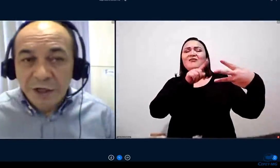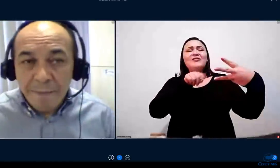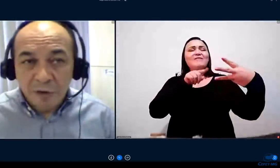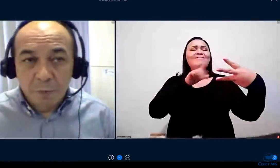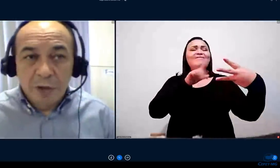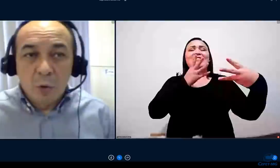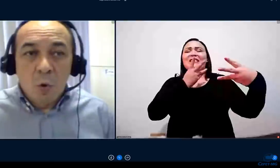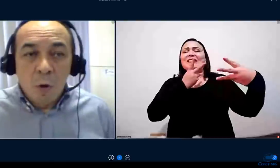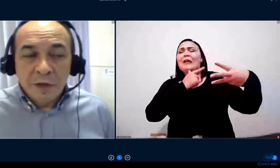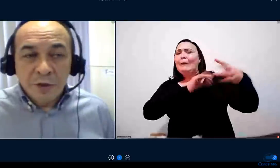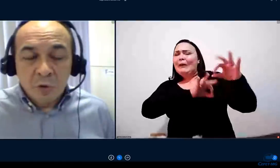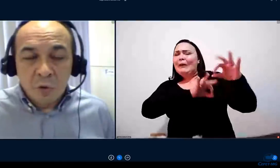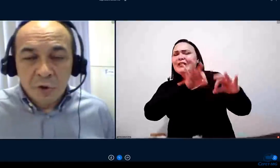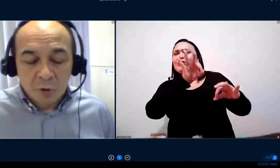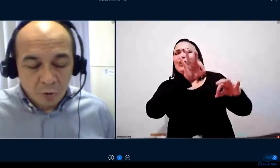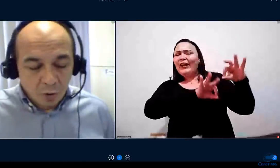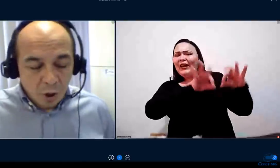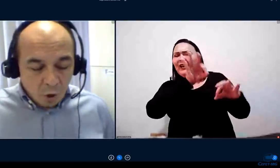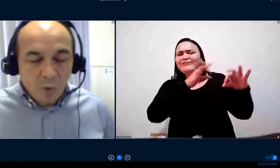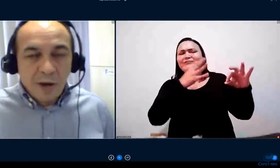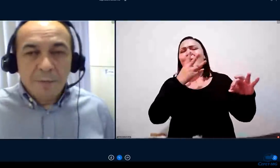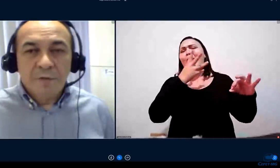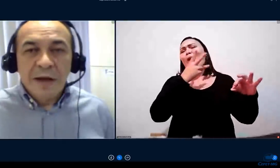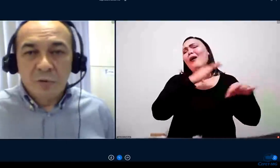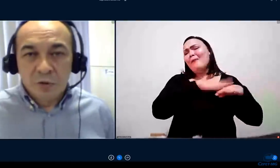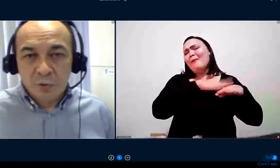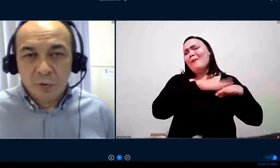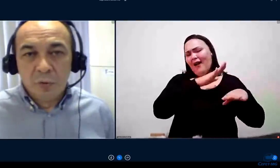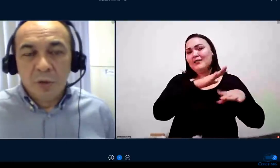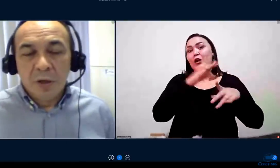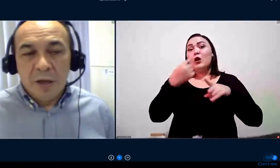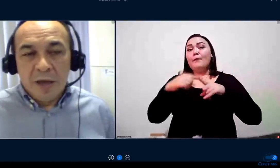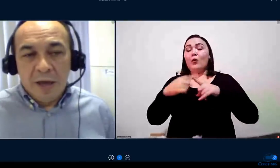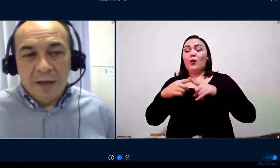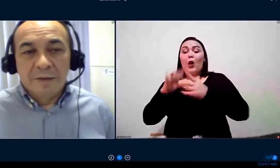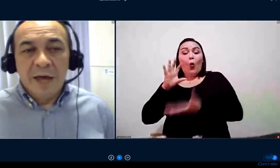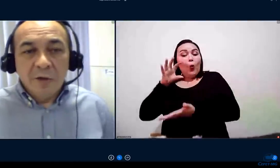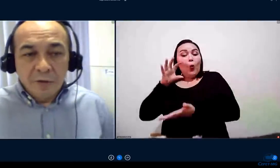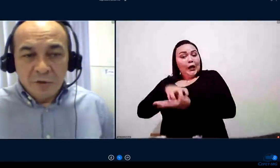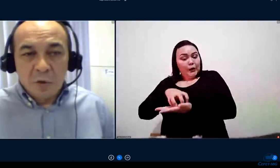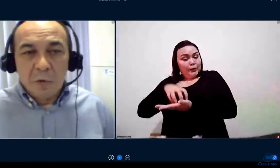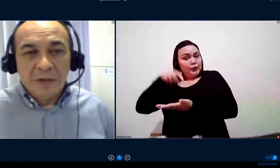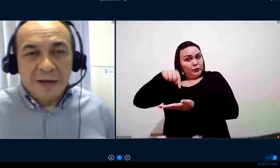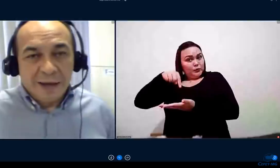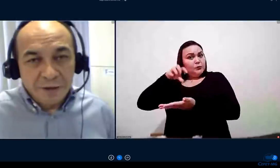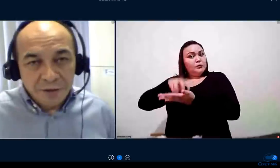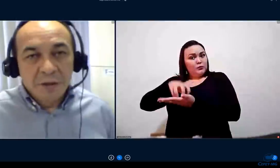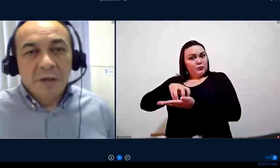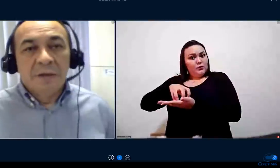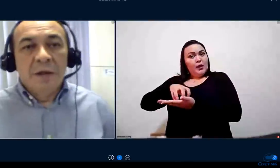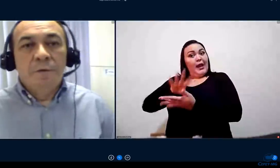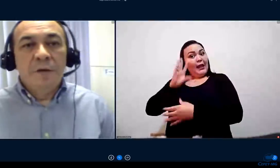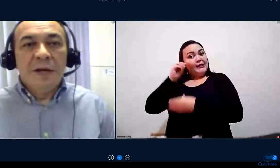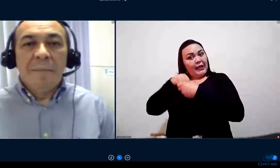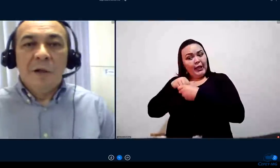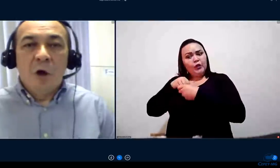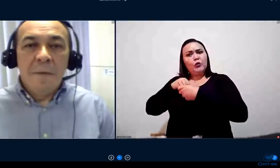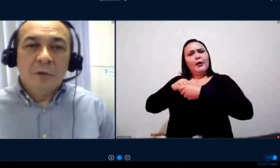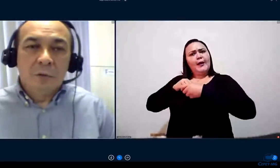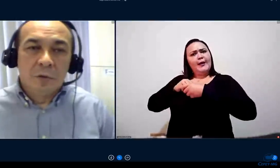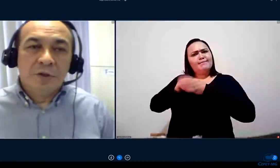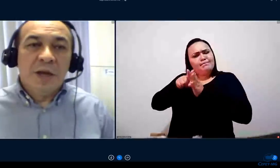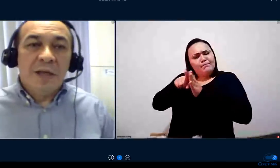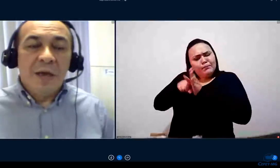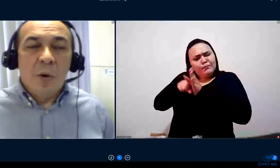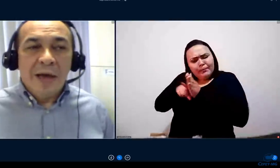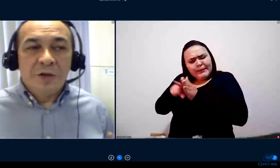o planejamento, porque como que a gente condicionou? O campus faz o estudo dentro da sua unidade, define a melhor